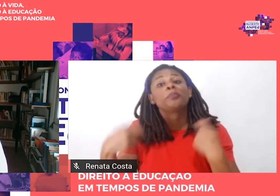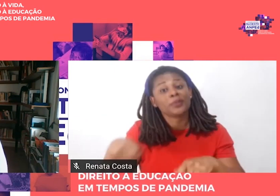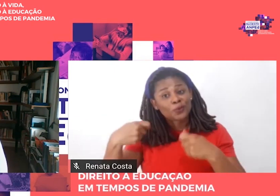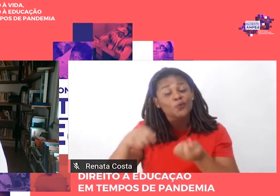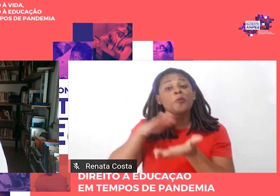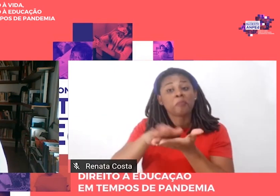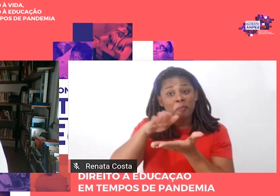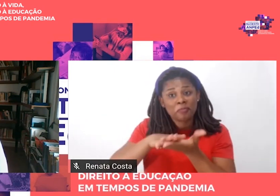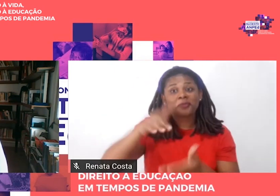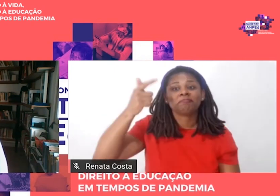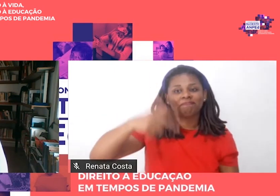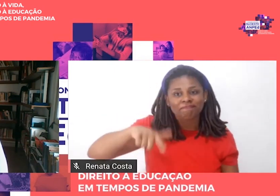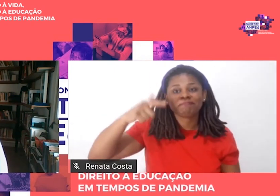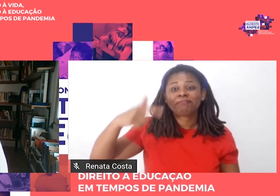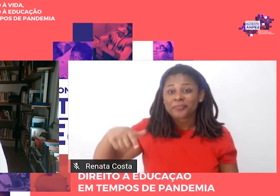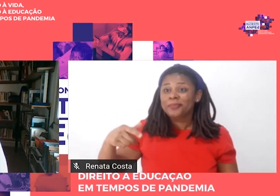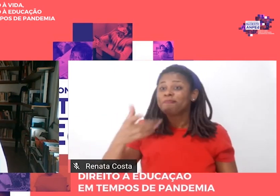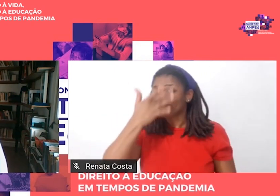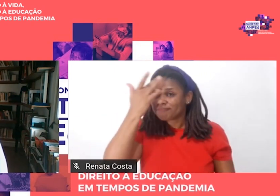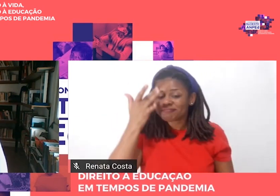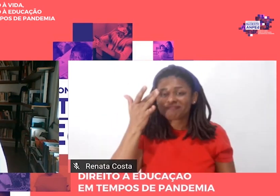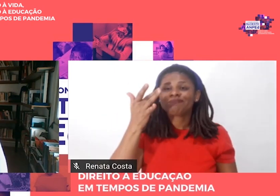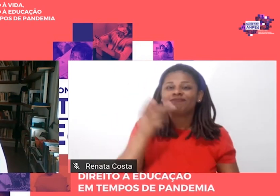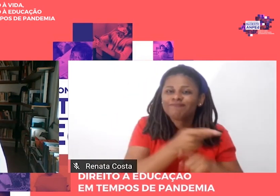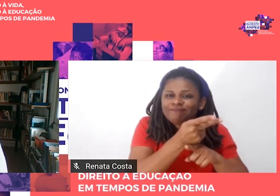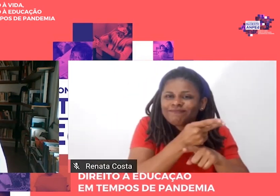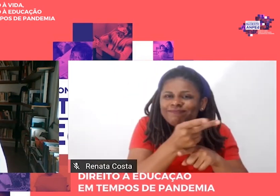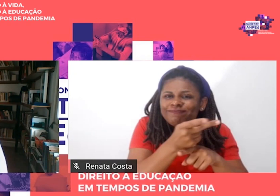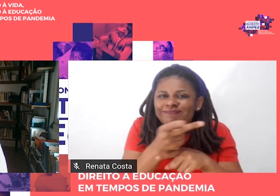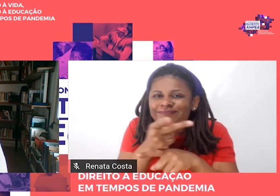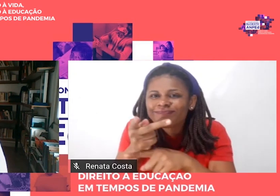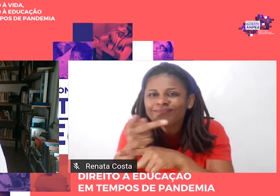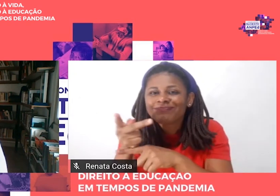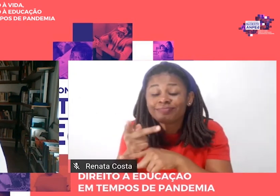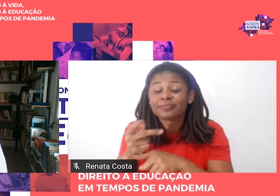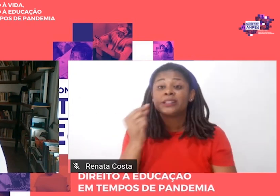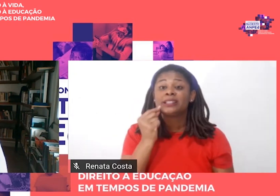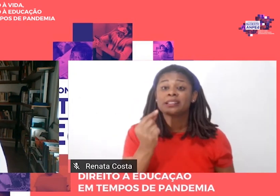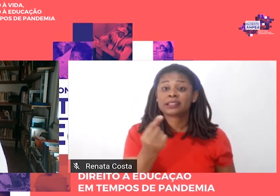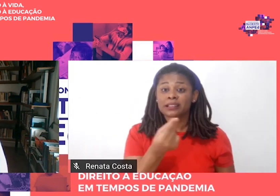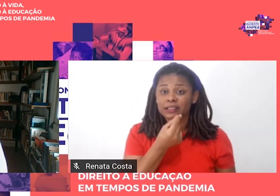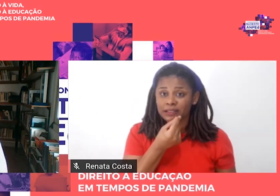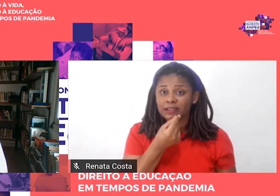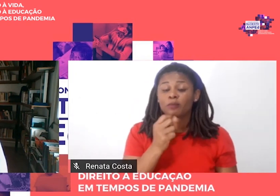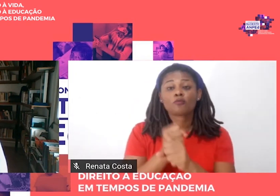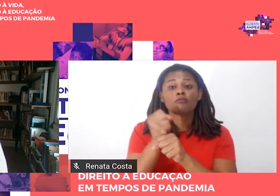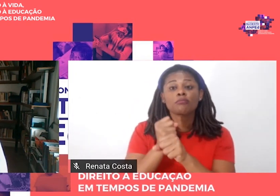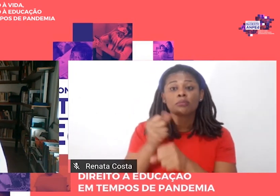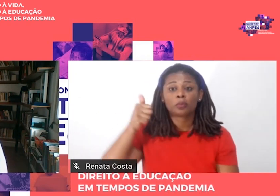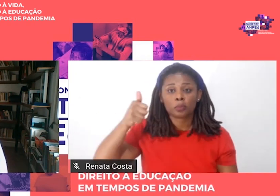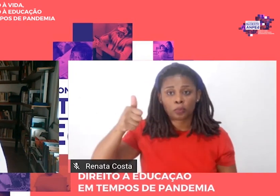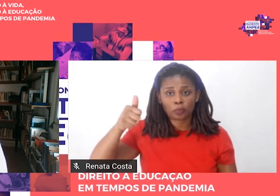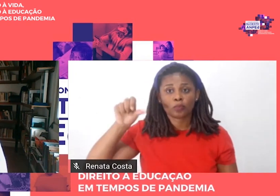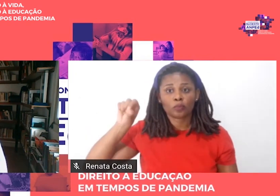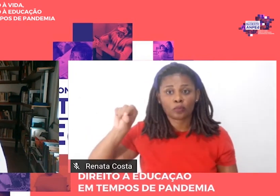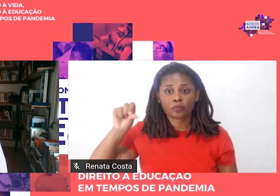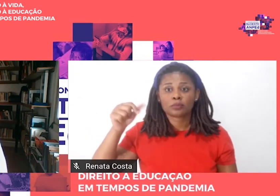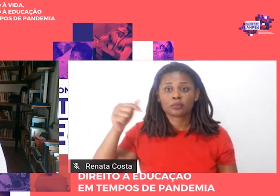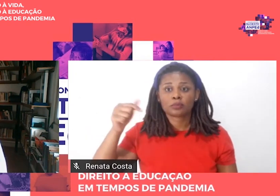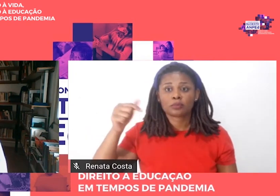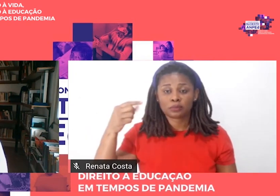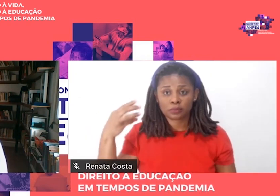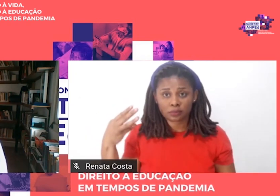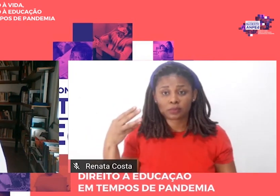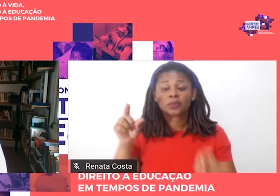que, de fato, saiu, a primeira edição em setembro de 1983, em janeiro de 84 à